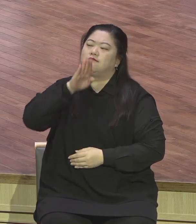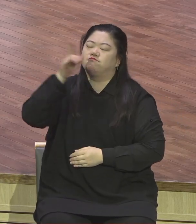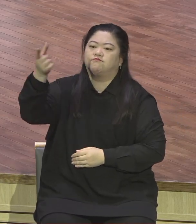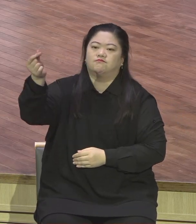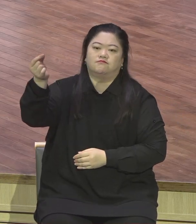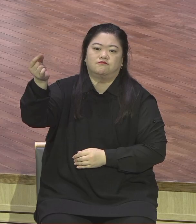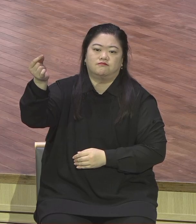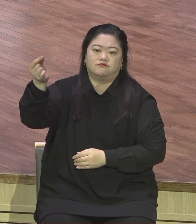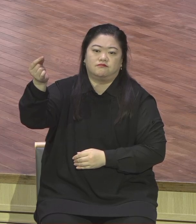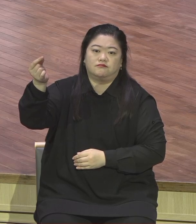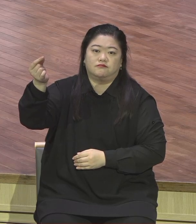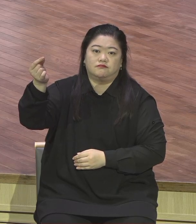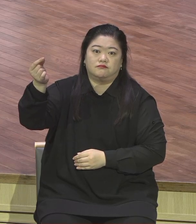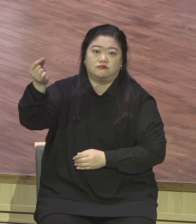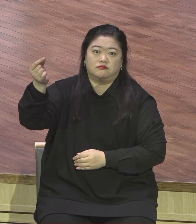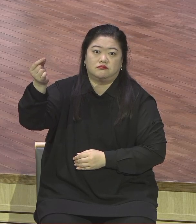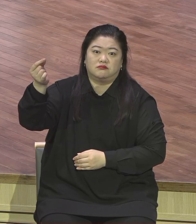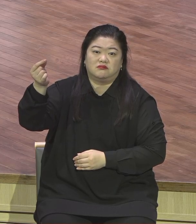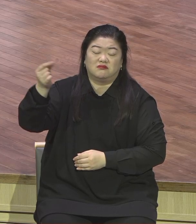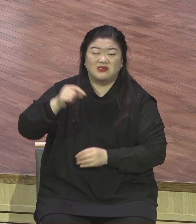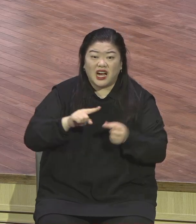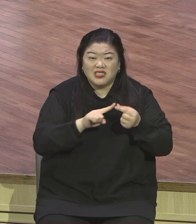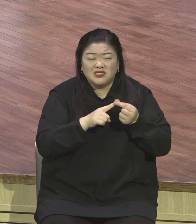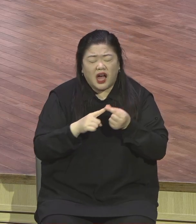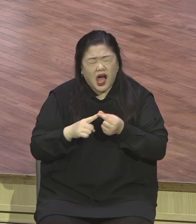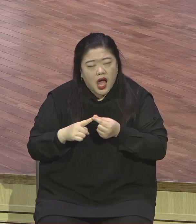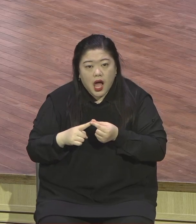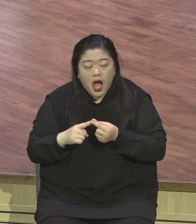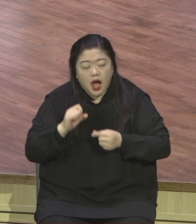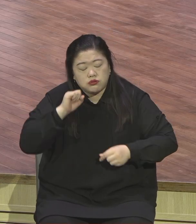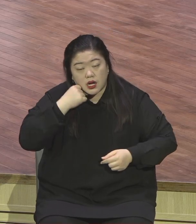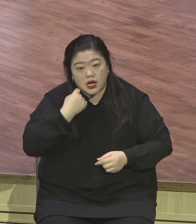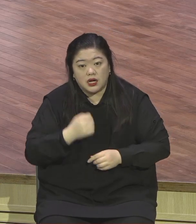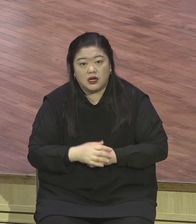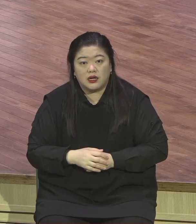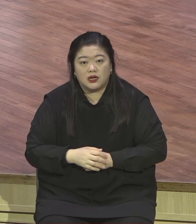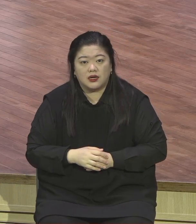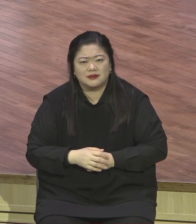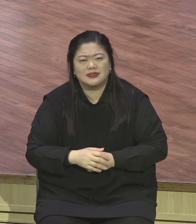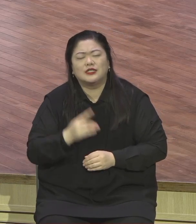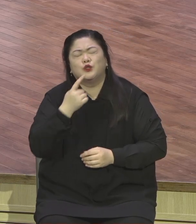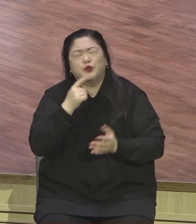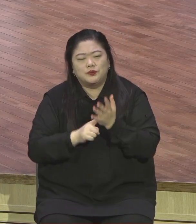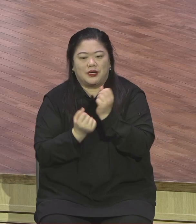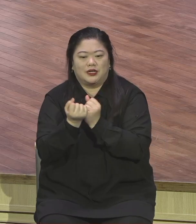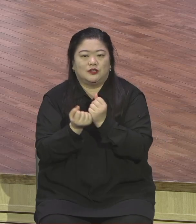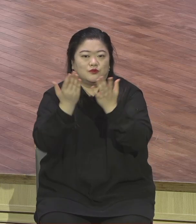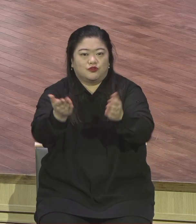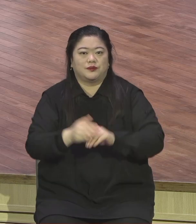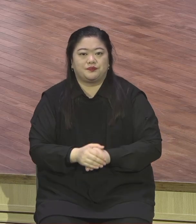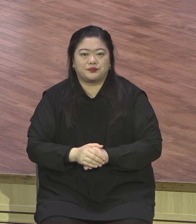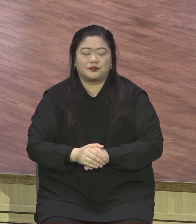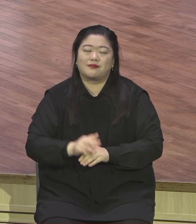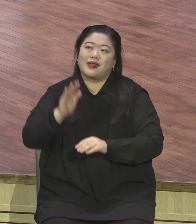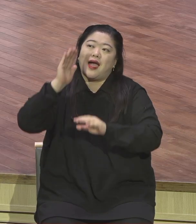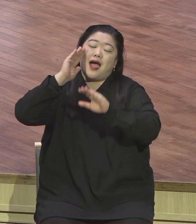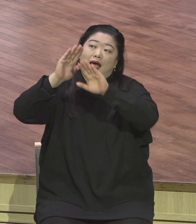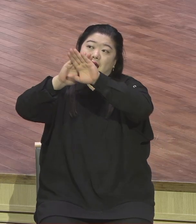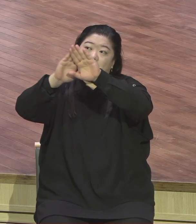이해하기 좀 쉽지 않습니다. 이 본문 내용이. 간단하게 설명을 드리면 하늘과 땅의 주인이신